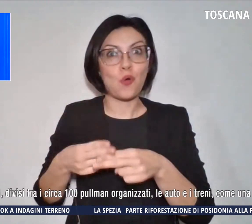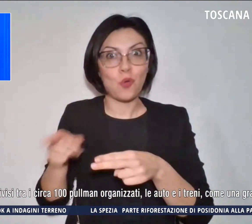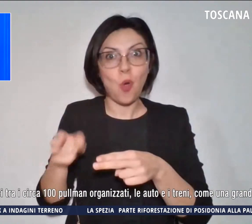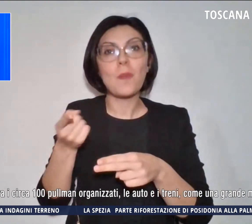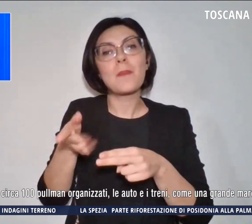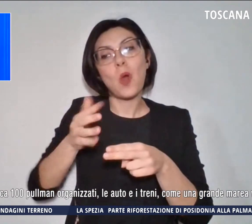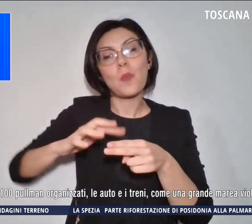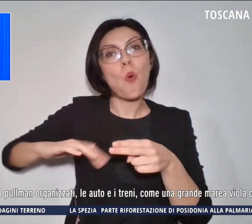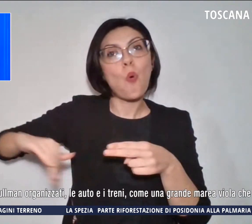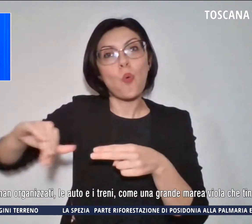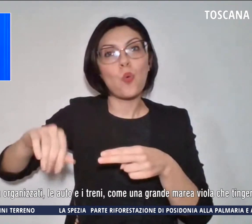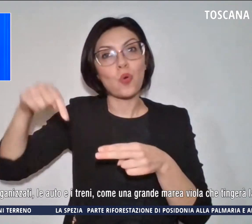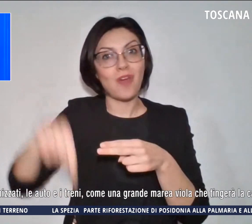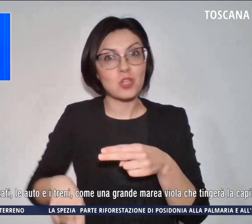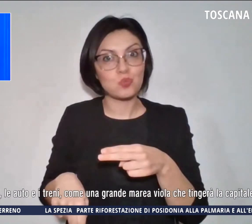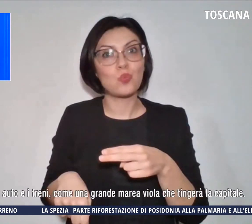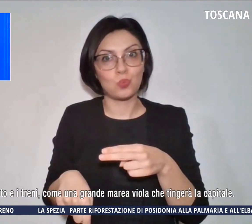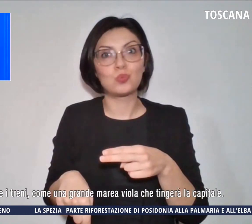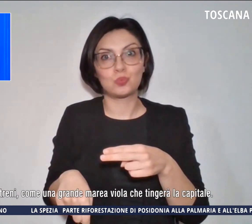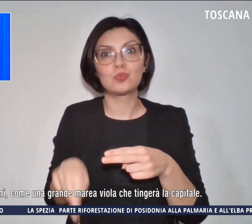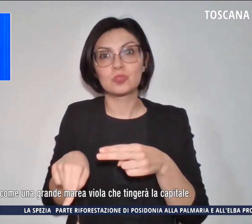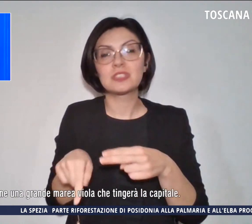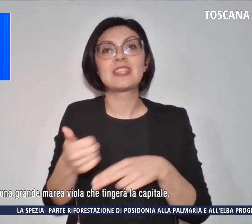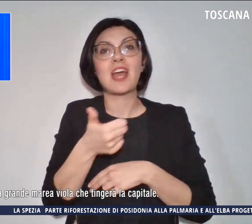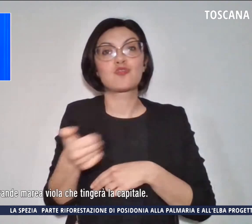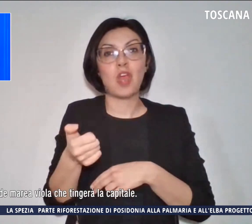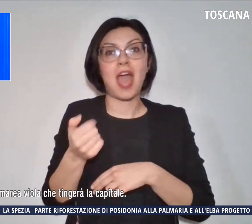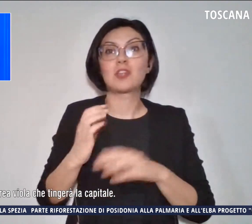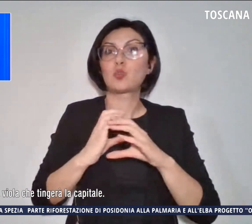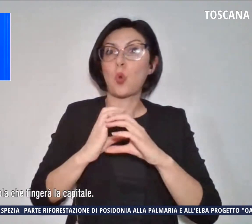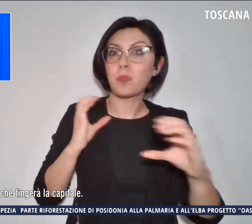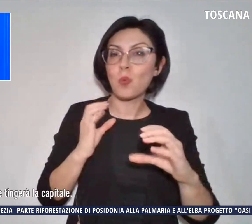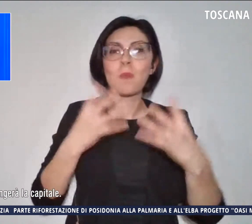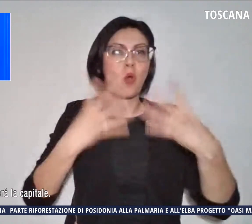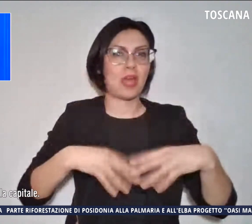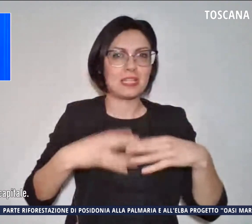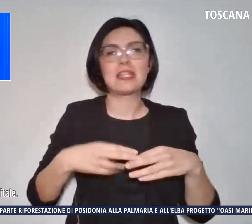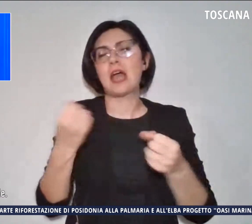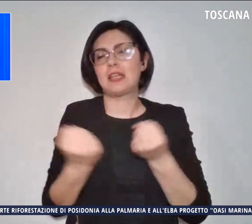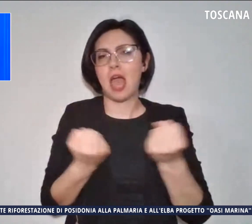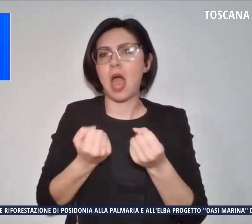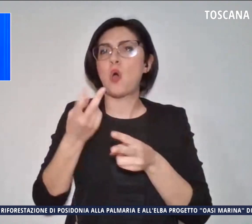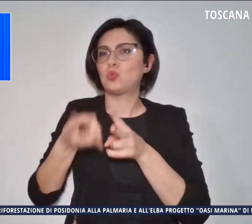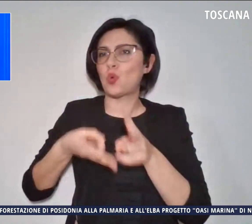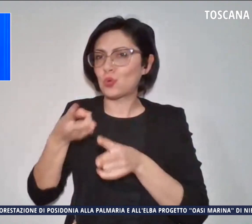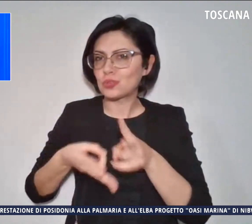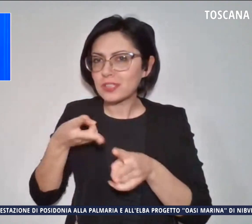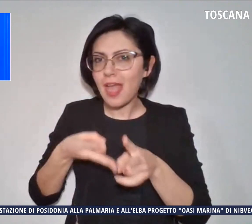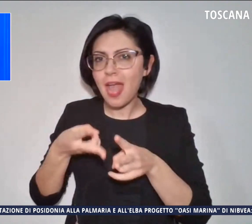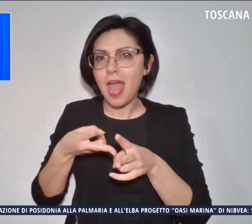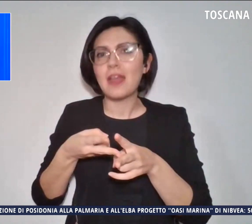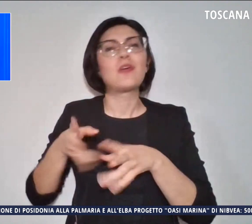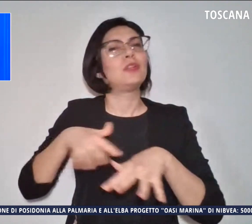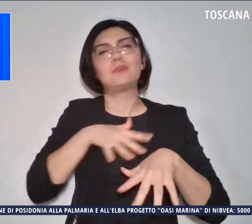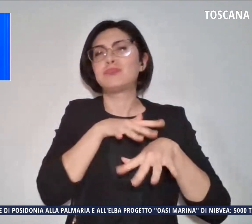divisi tra 100 pullman organizzati, auto, treni, una grande marea viola che